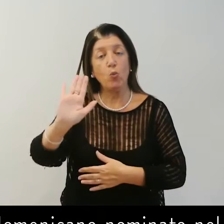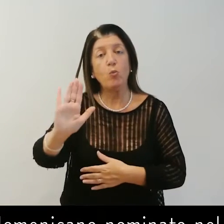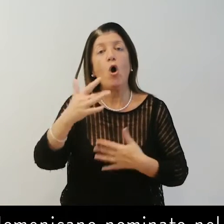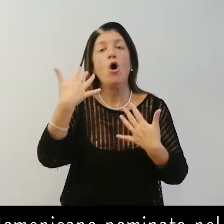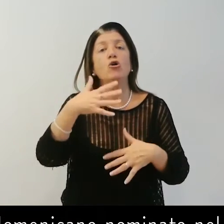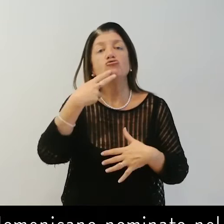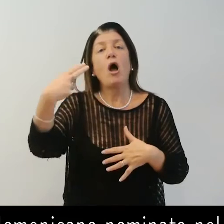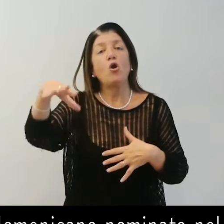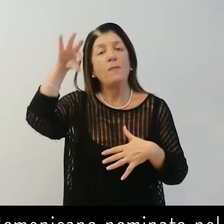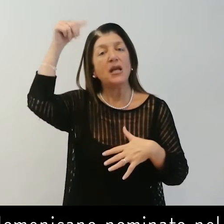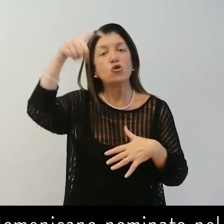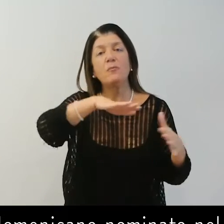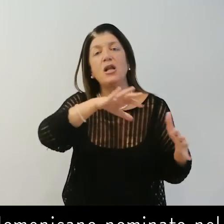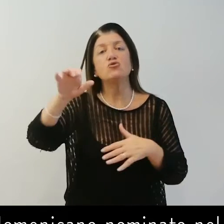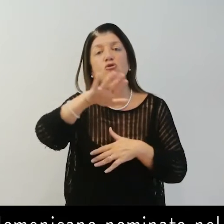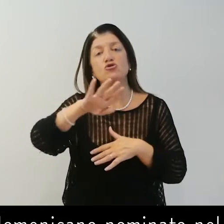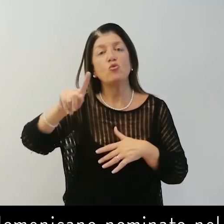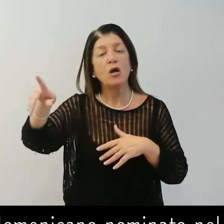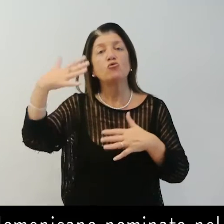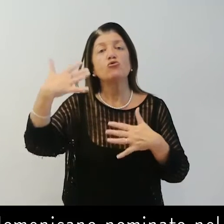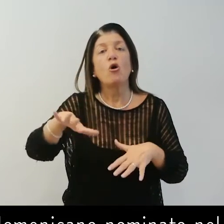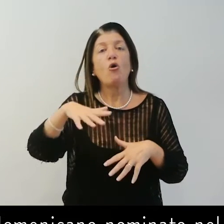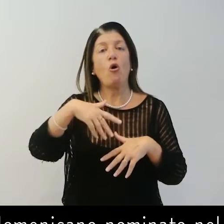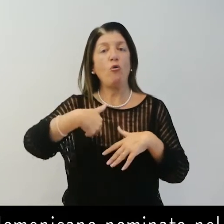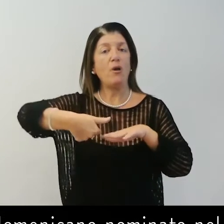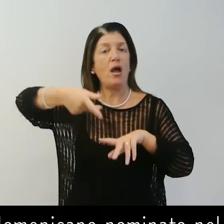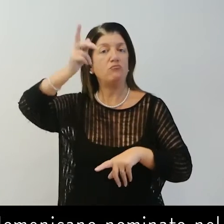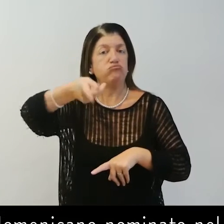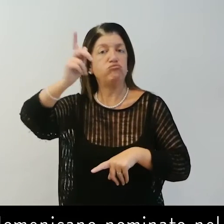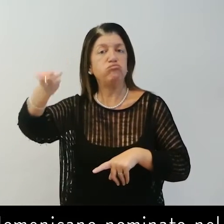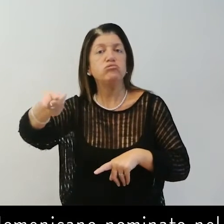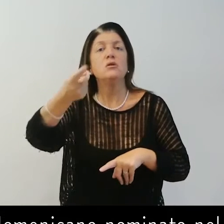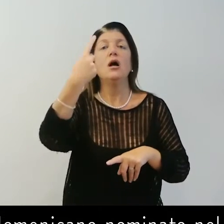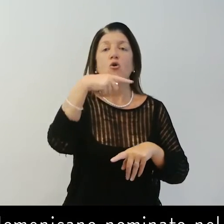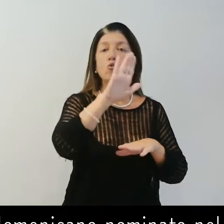1251 inquisitore pontificio per Milano e Como